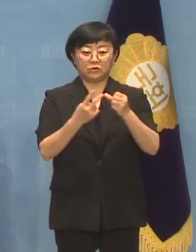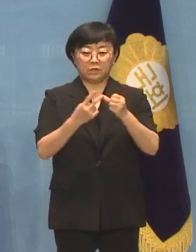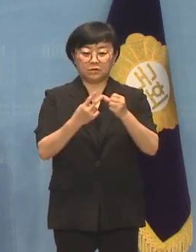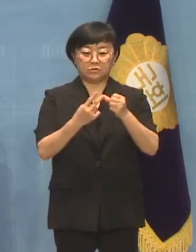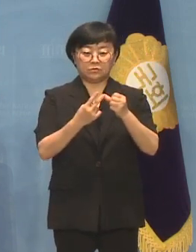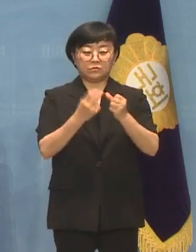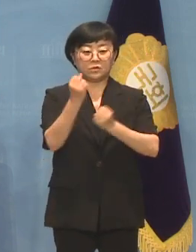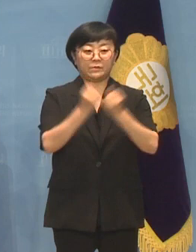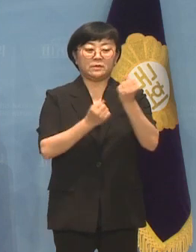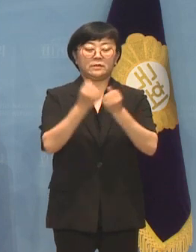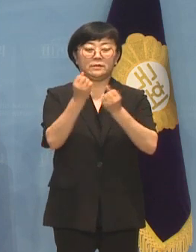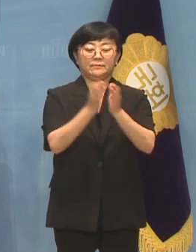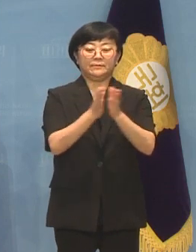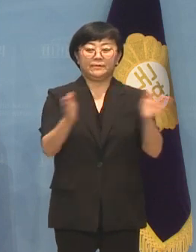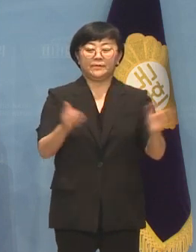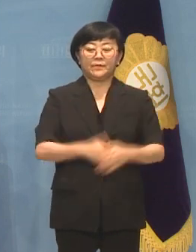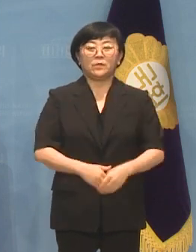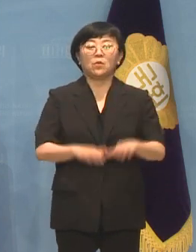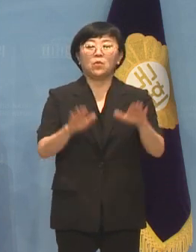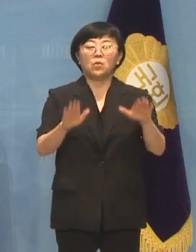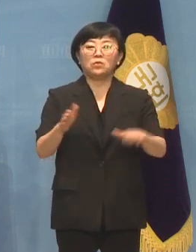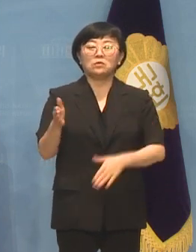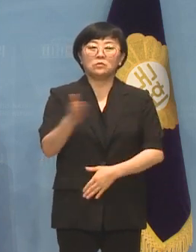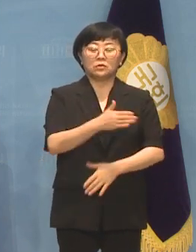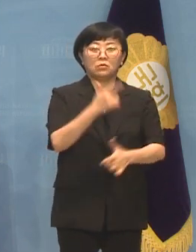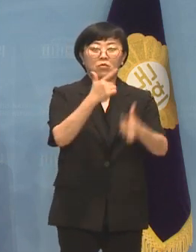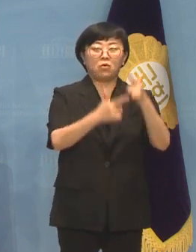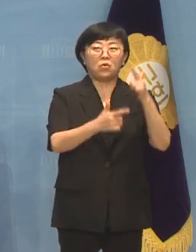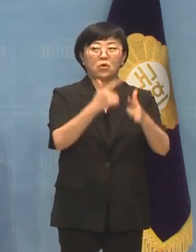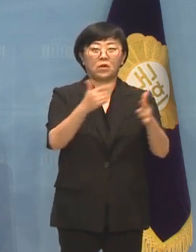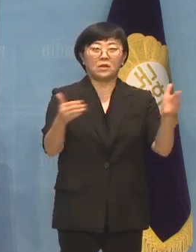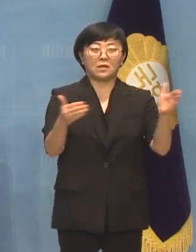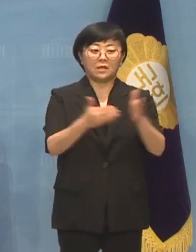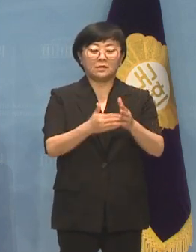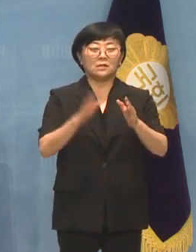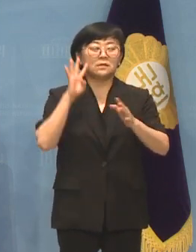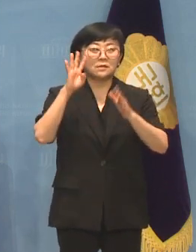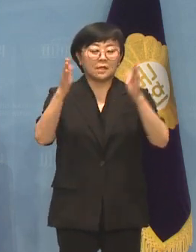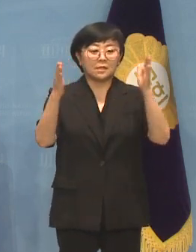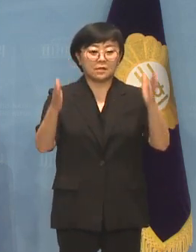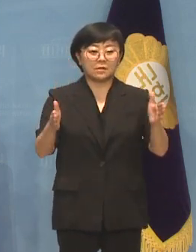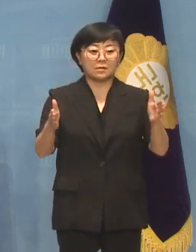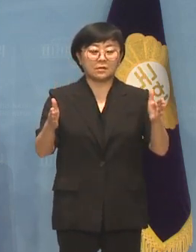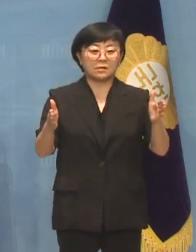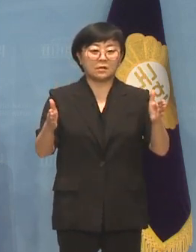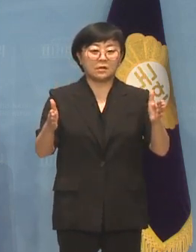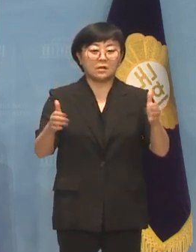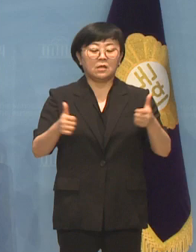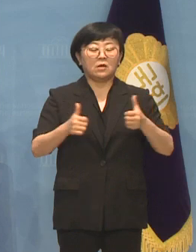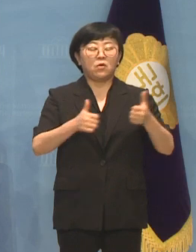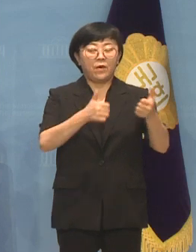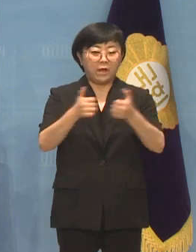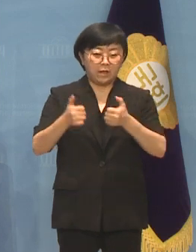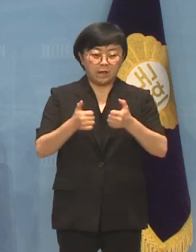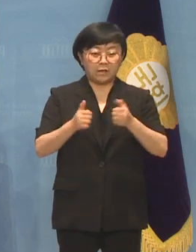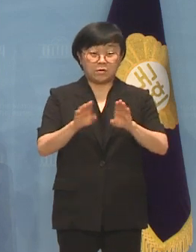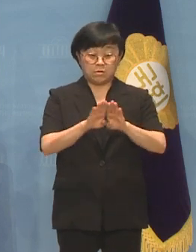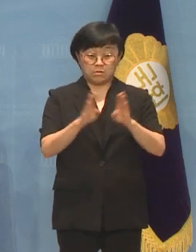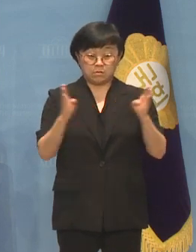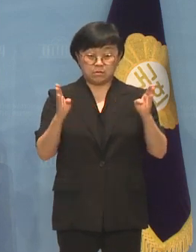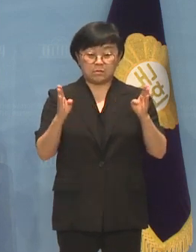브리핑을 시작하겠습니다 오늘부터 목요일까지 4일간 전원위원회가 개최됩니다